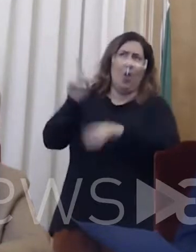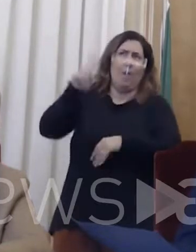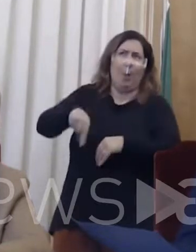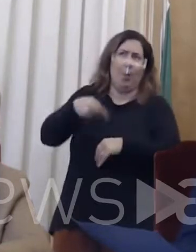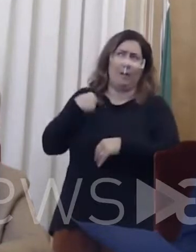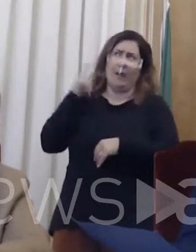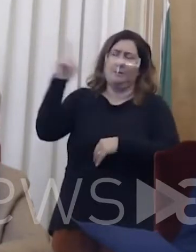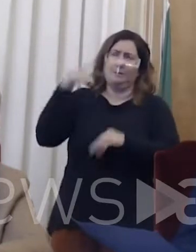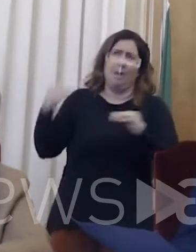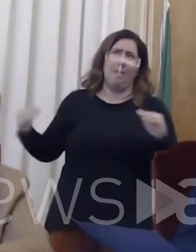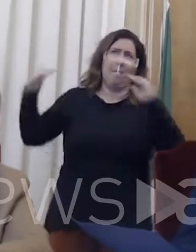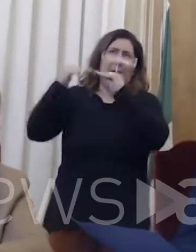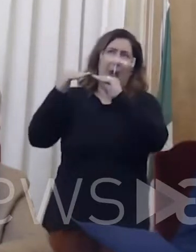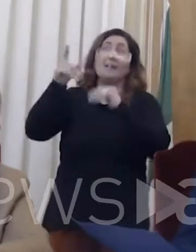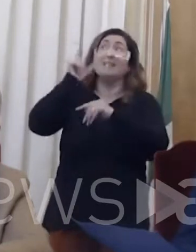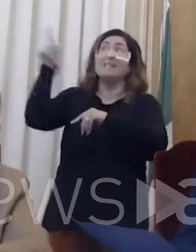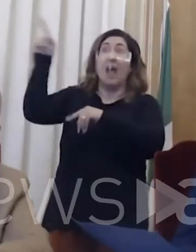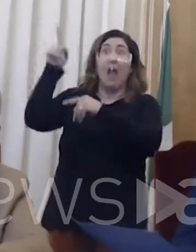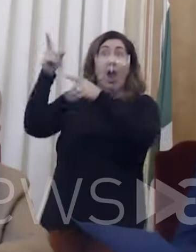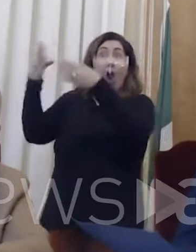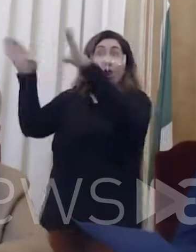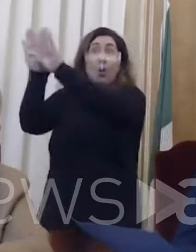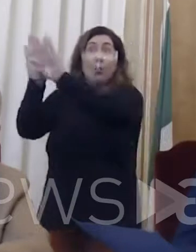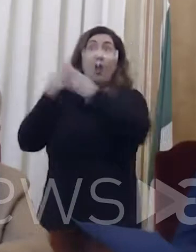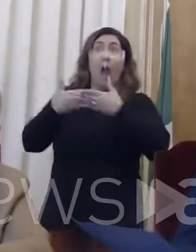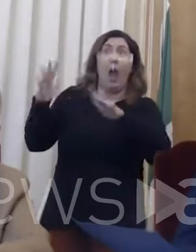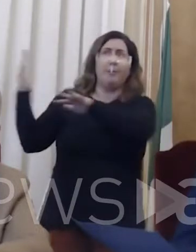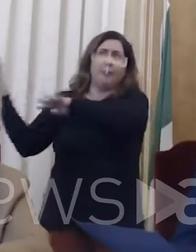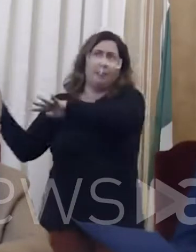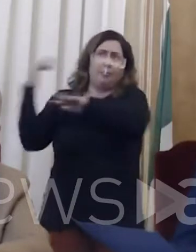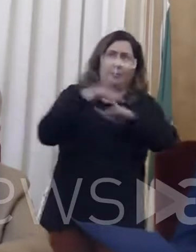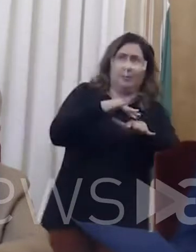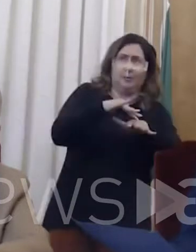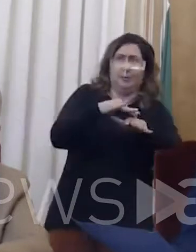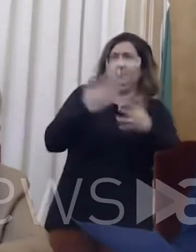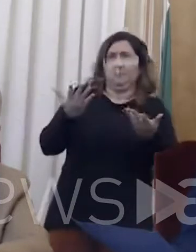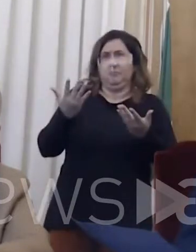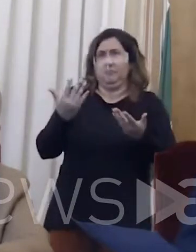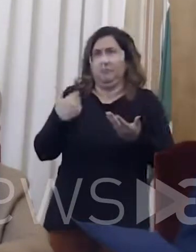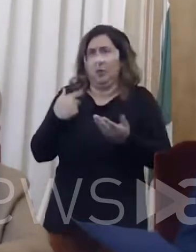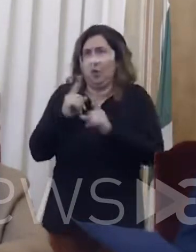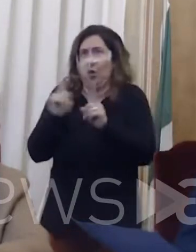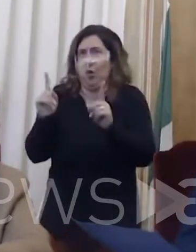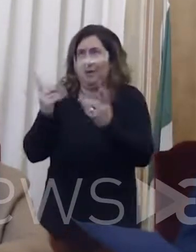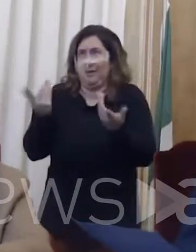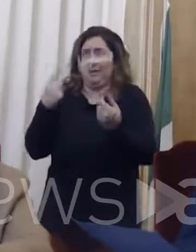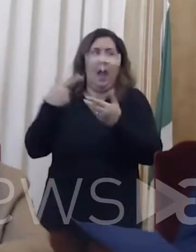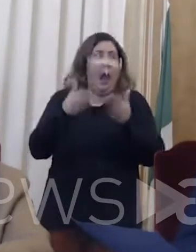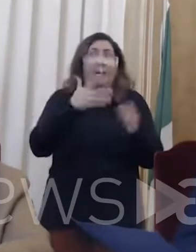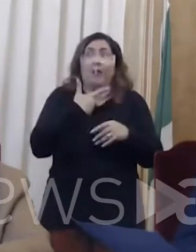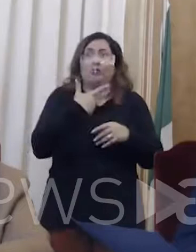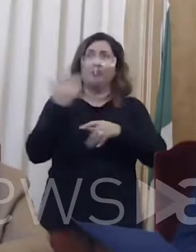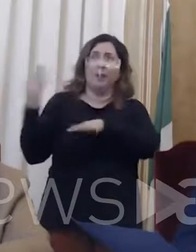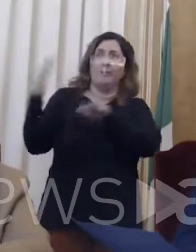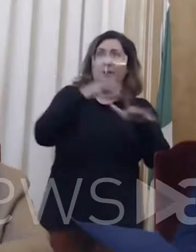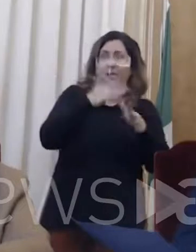omogenea noi rischieremmo l'invasione da parte di tanti Lombardi che legittimamente potrebbero venire dove trovano aperto e